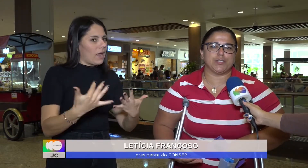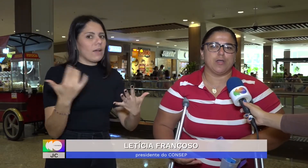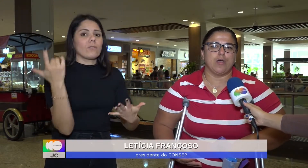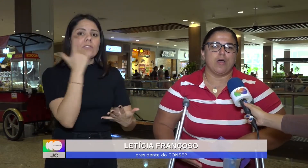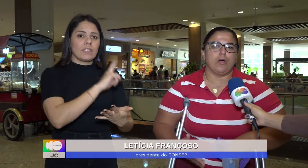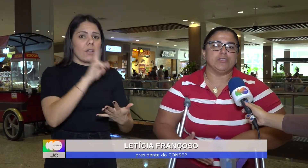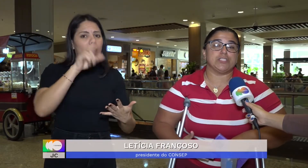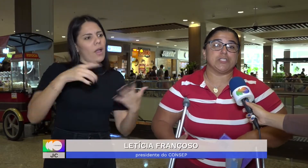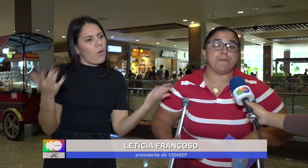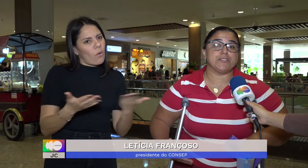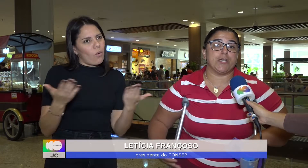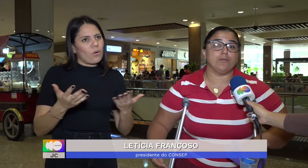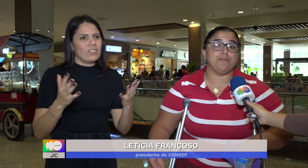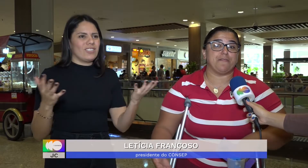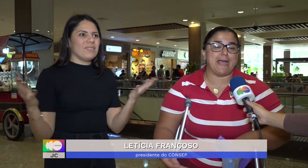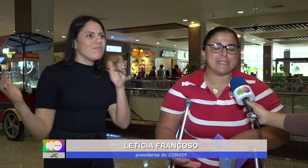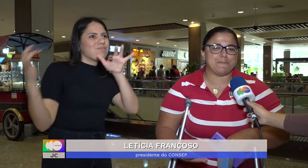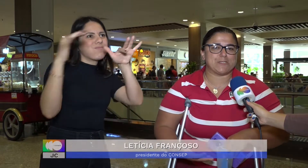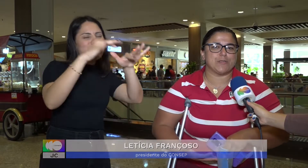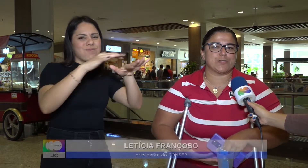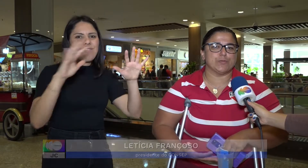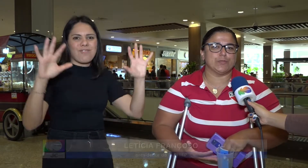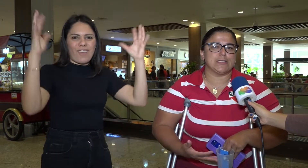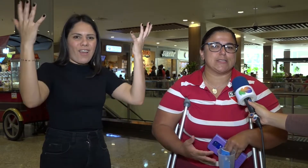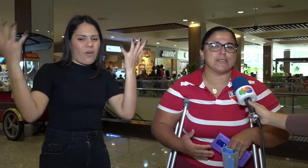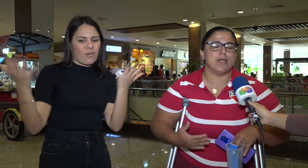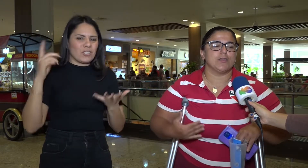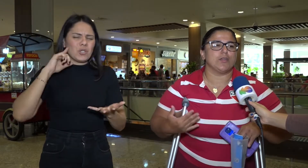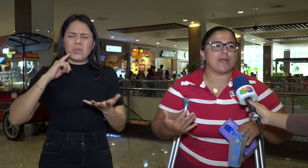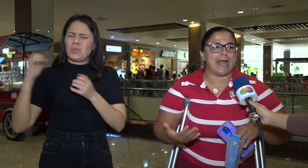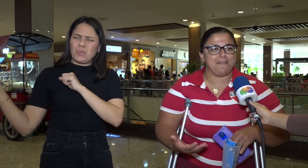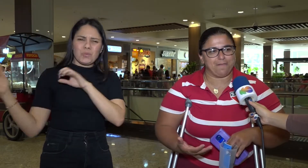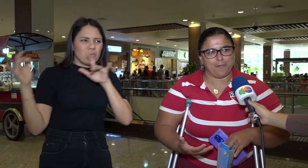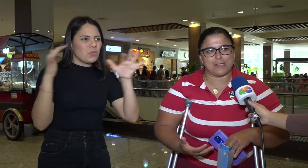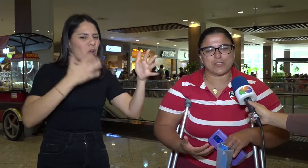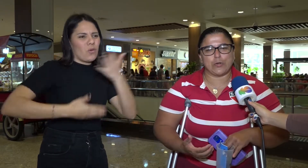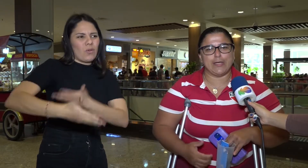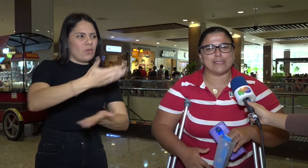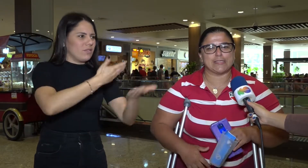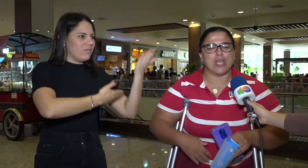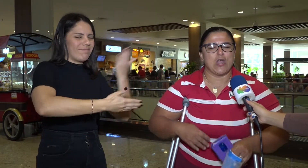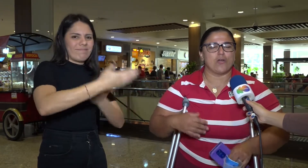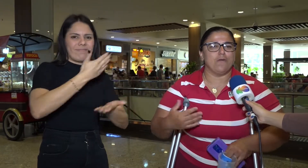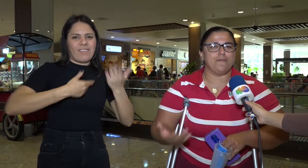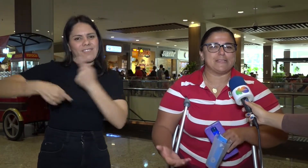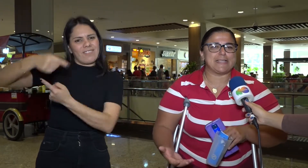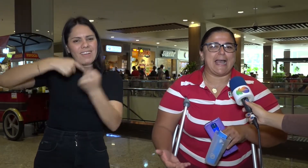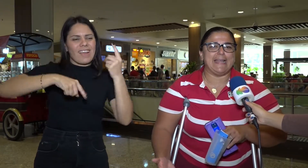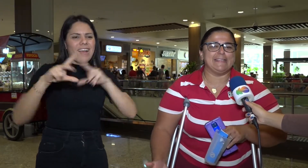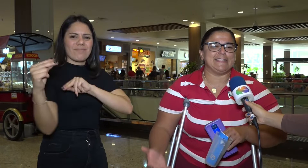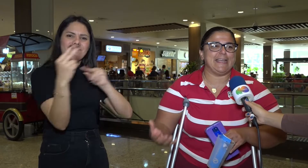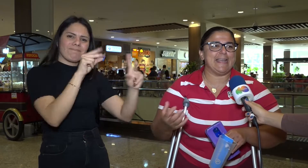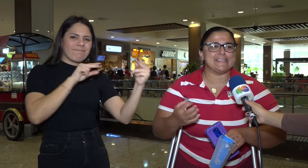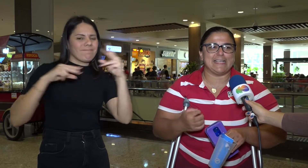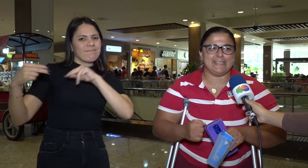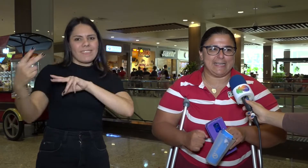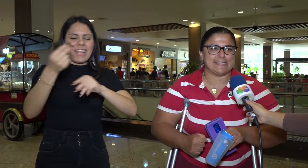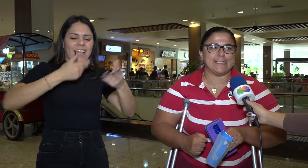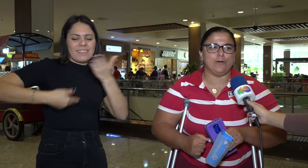onde a gente pode reunir várias pessoas surdas, trocar informações, conversarem, ter essa interação,